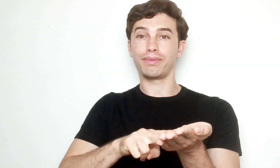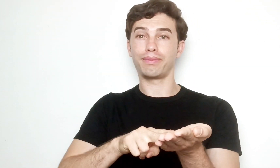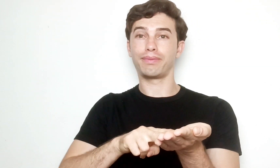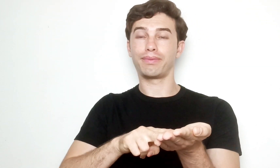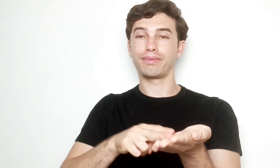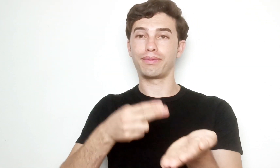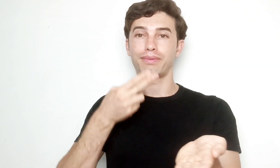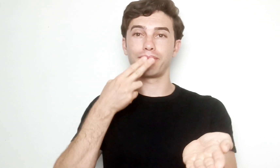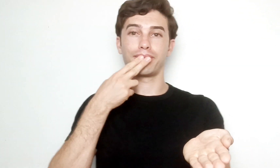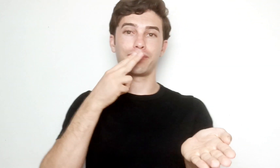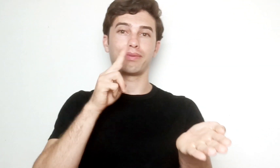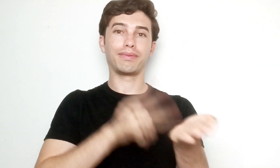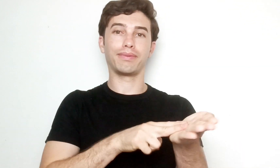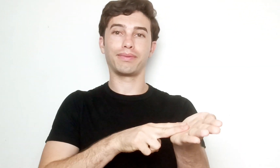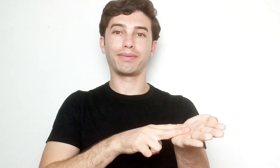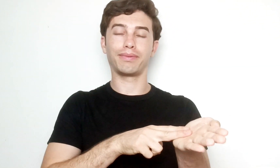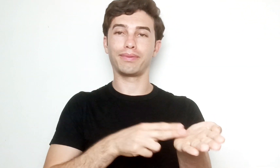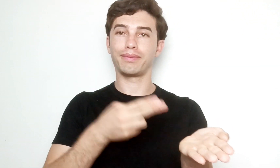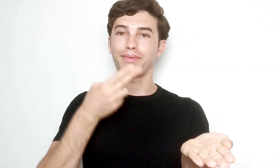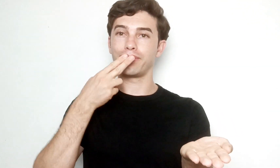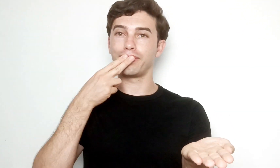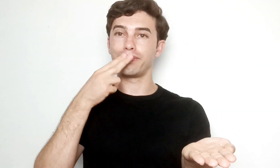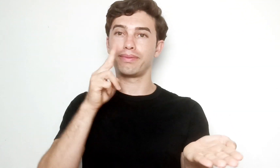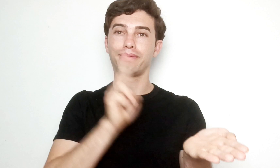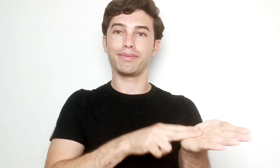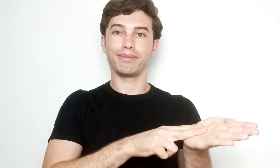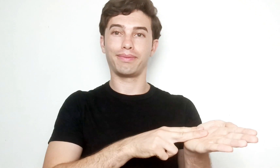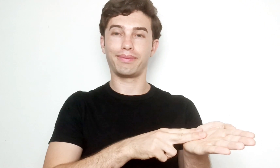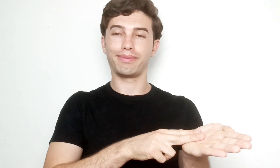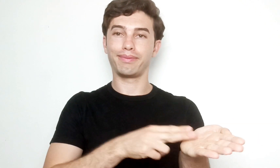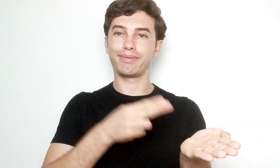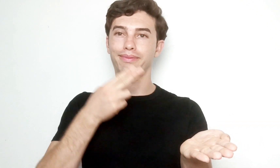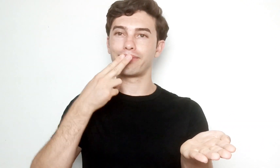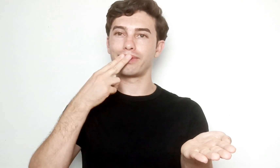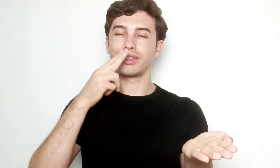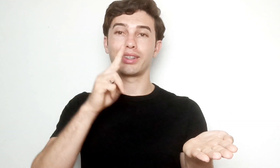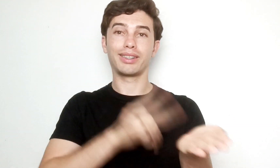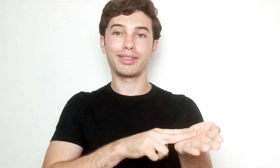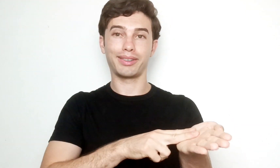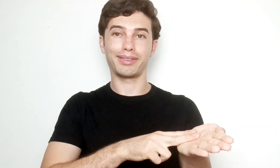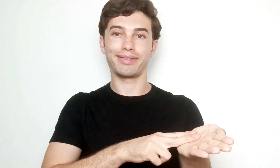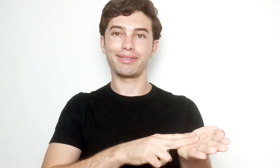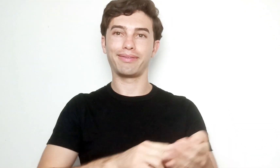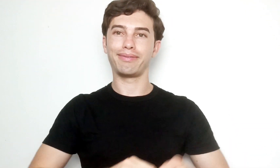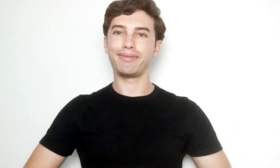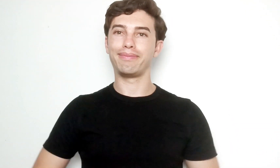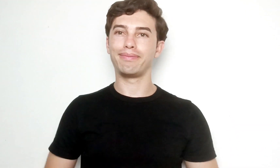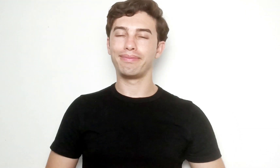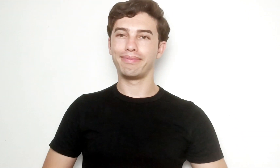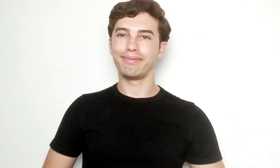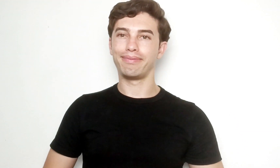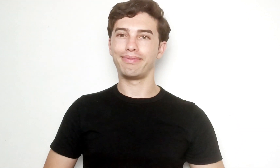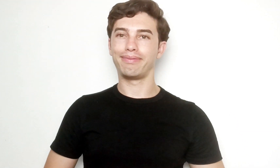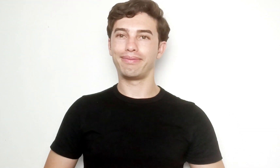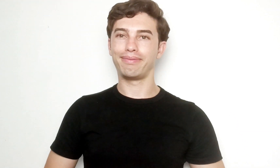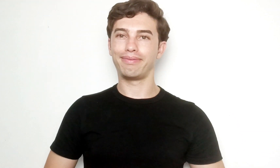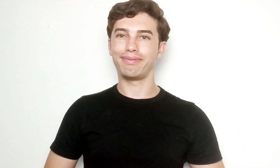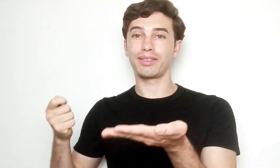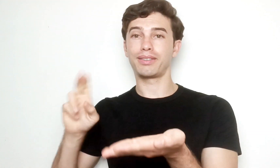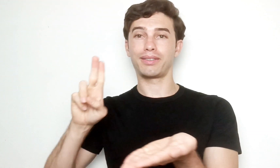carta, então com uma mão aberta, na outra mão faz o sinal, o dedo indicador e o dedo do meio fazendo o movimento de